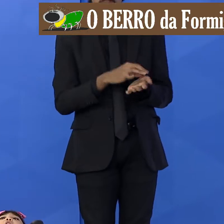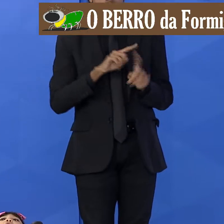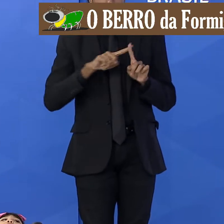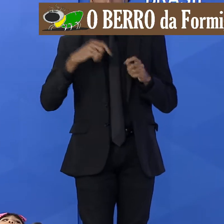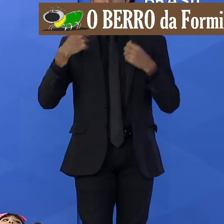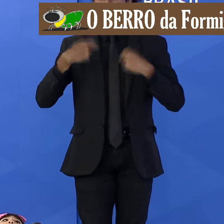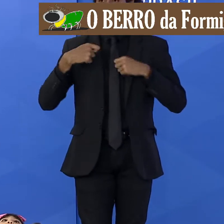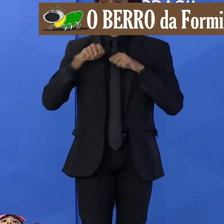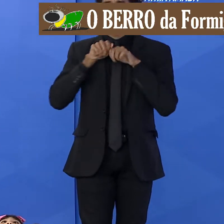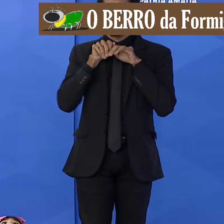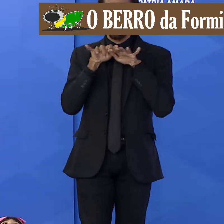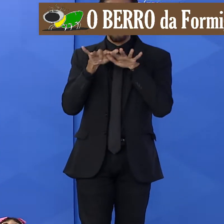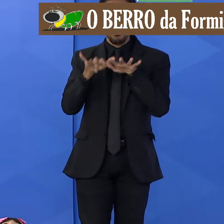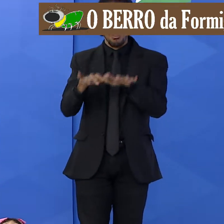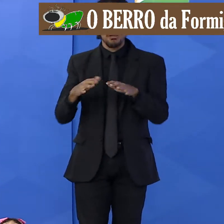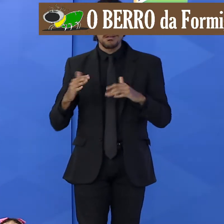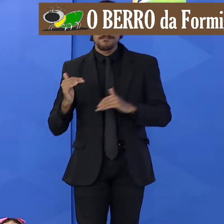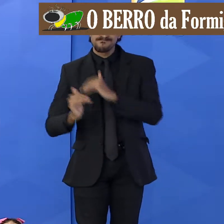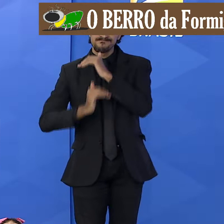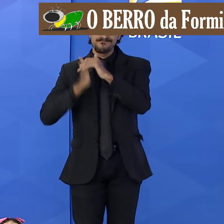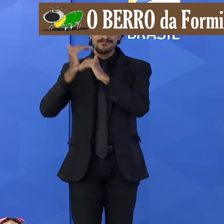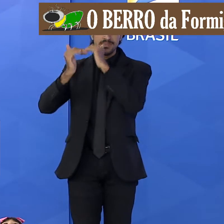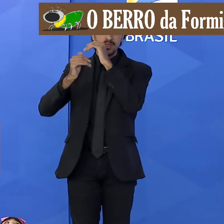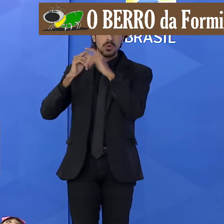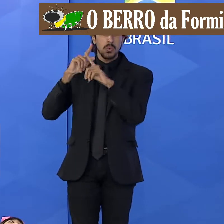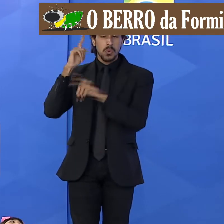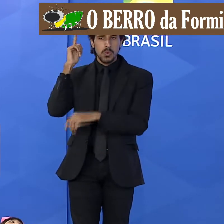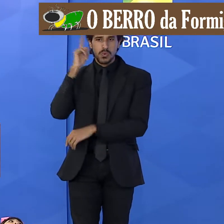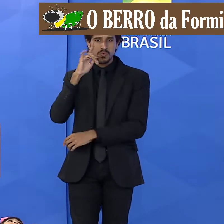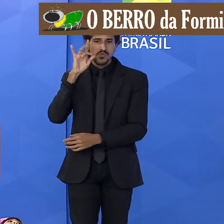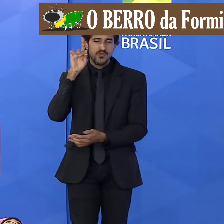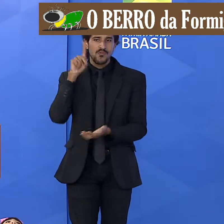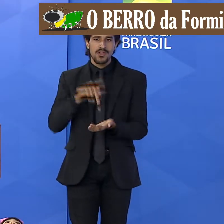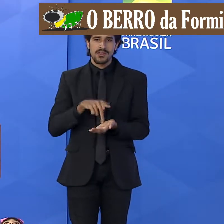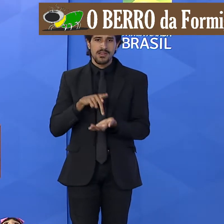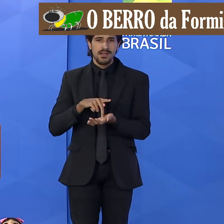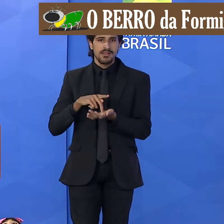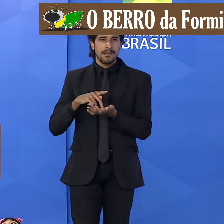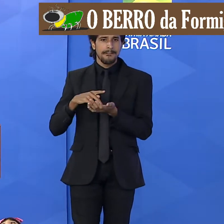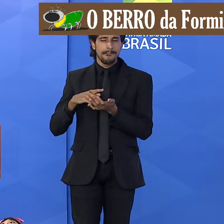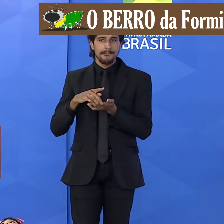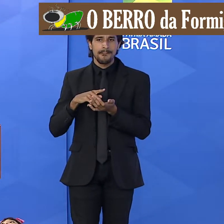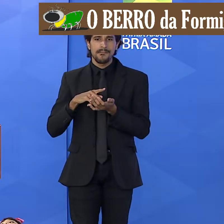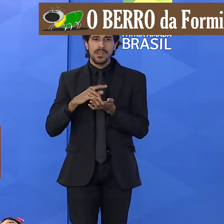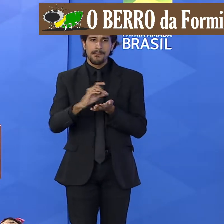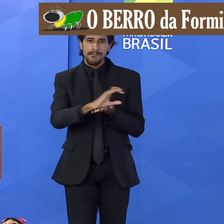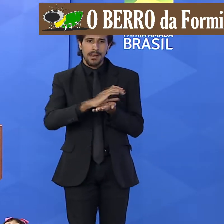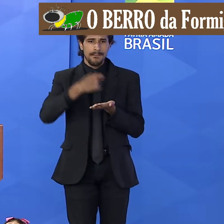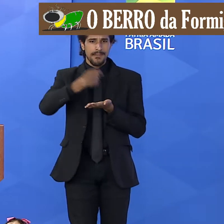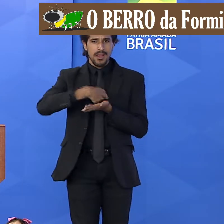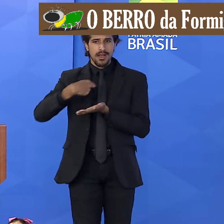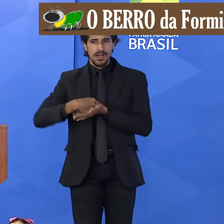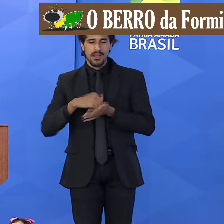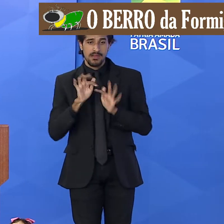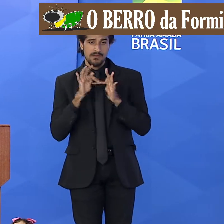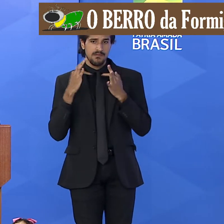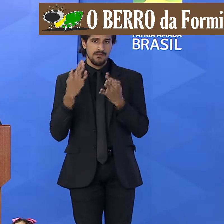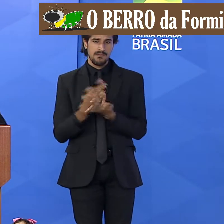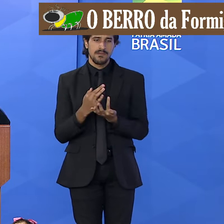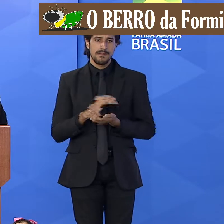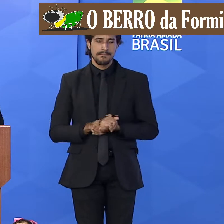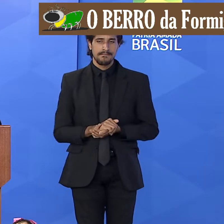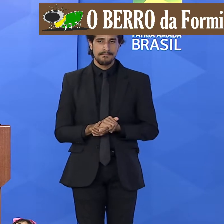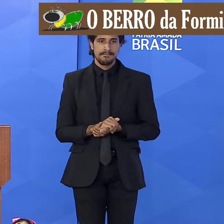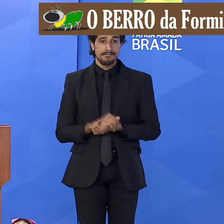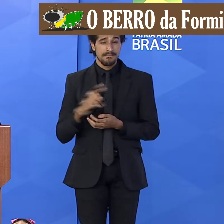ampliar essa medida para que se torne satisfatória e plenamente indenizatória as nossas famílias nós